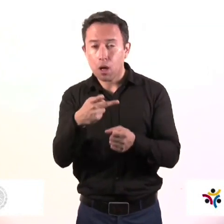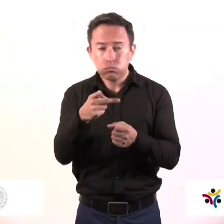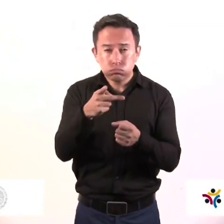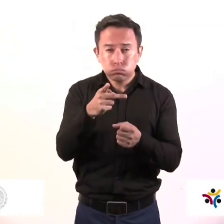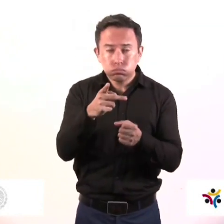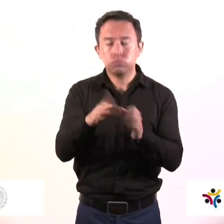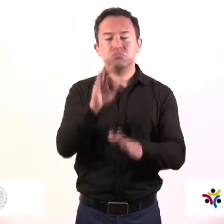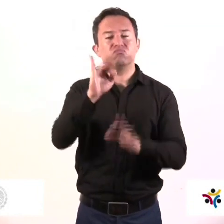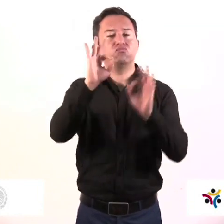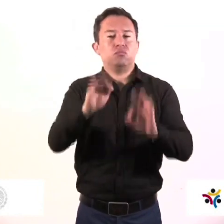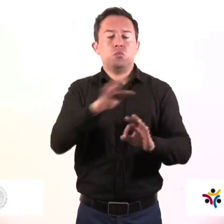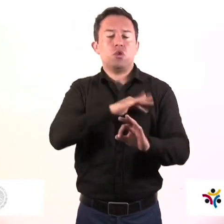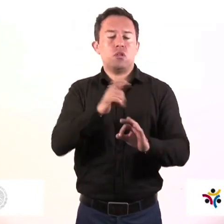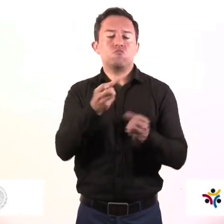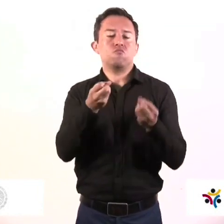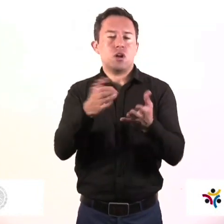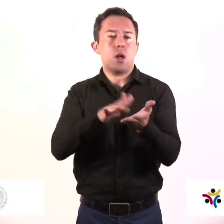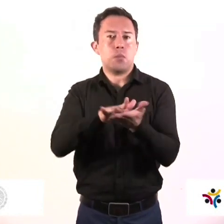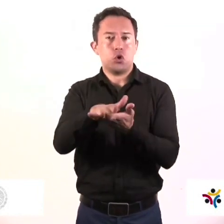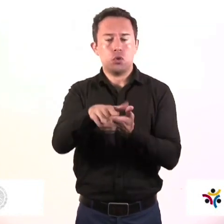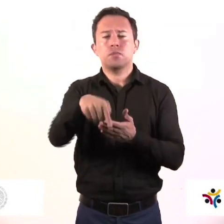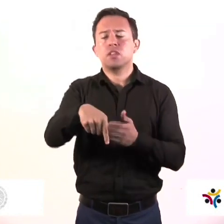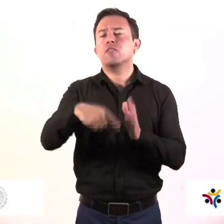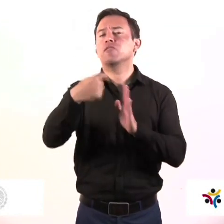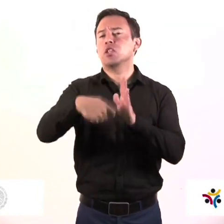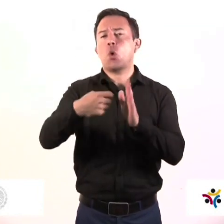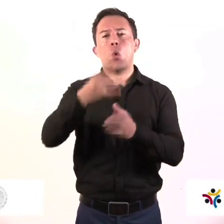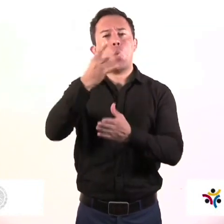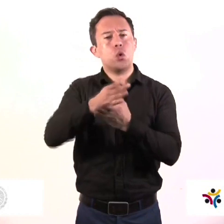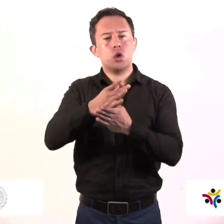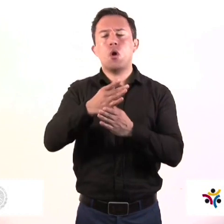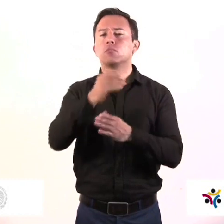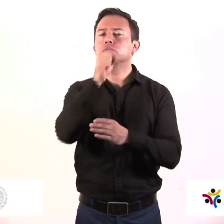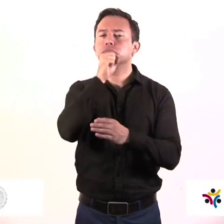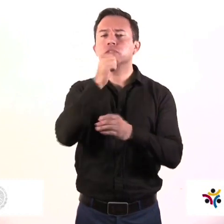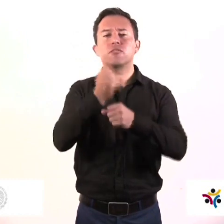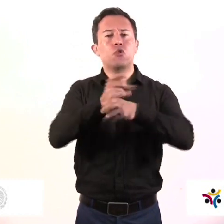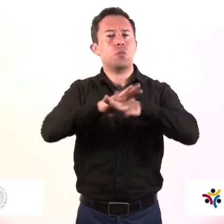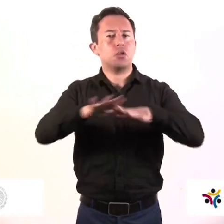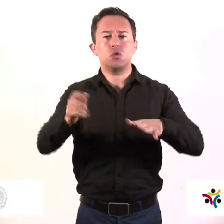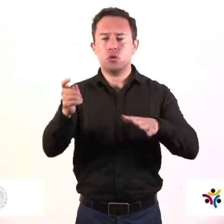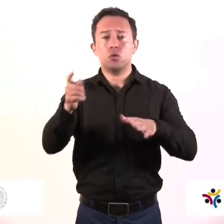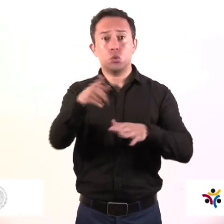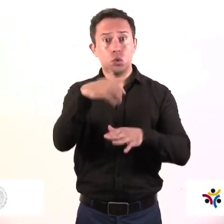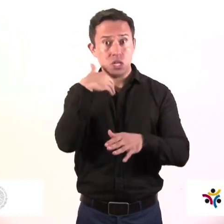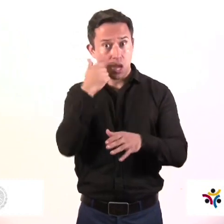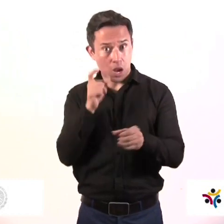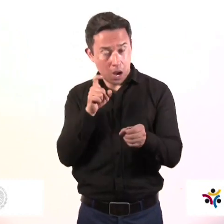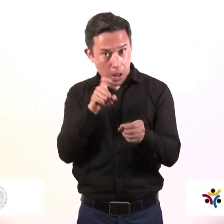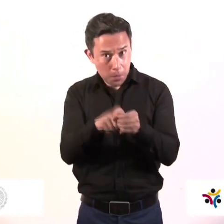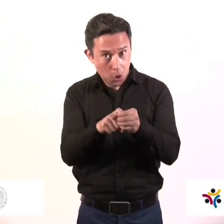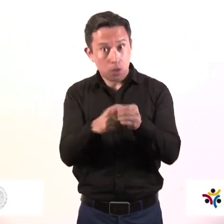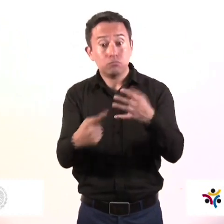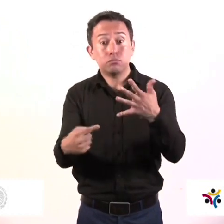60381. Horario de atención, 8 a.m. a. 7 p.m. Página electrónica www